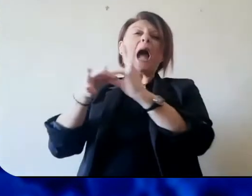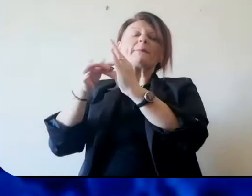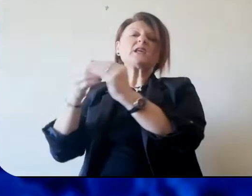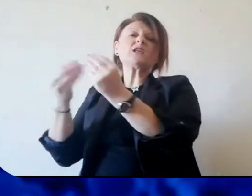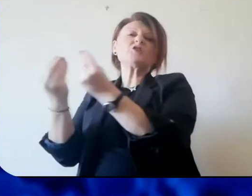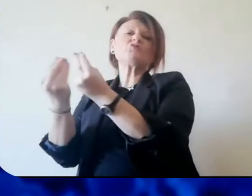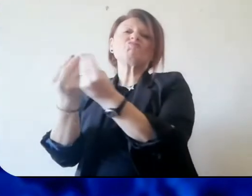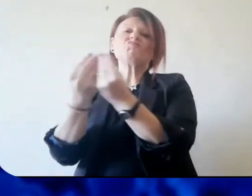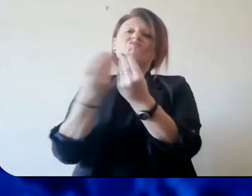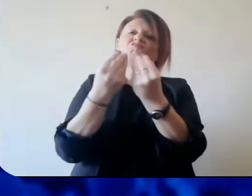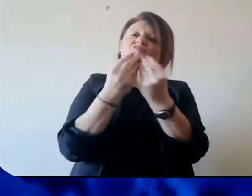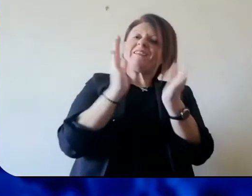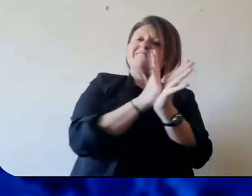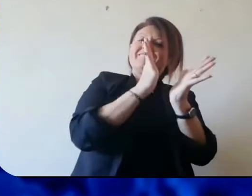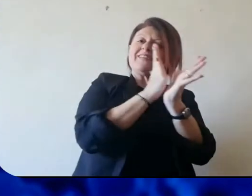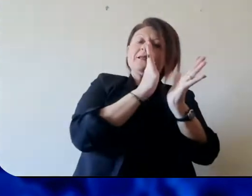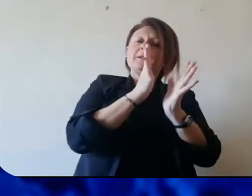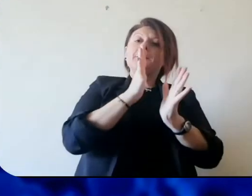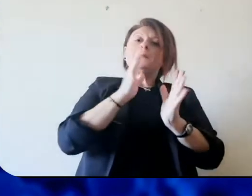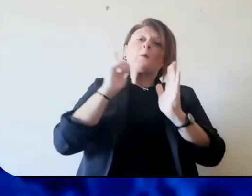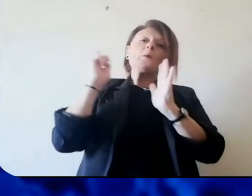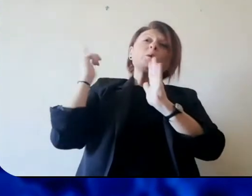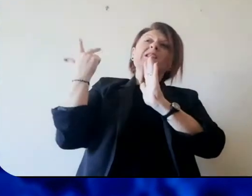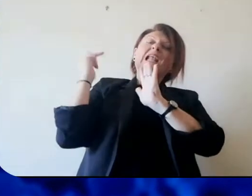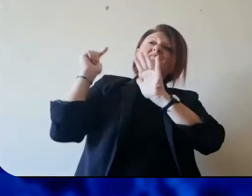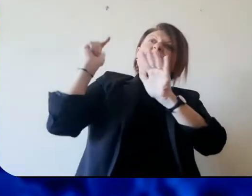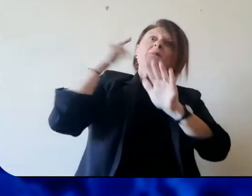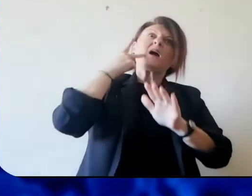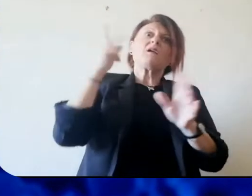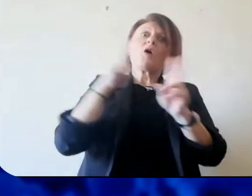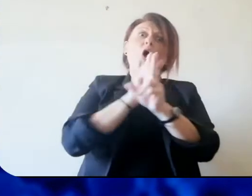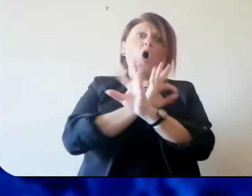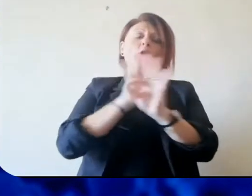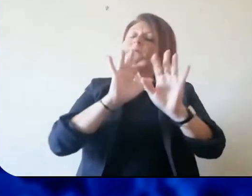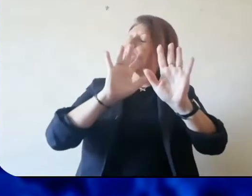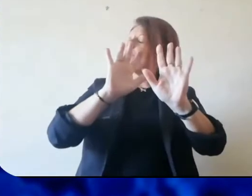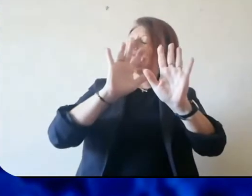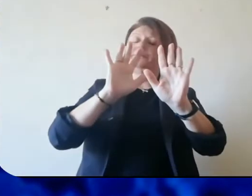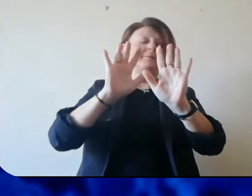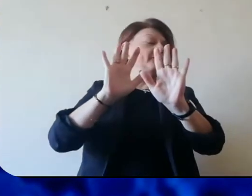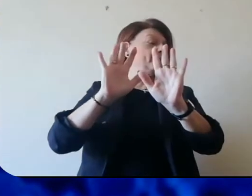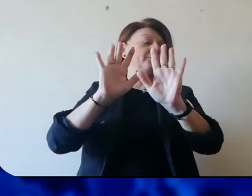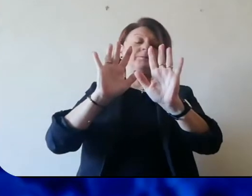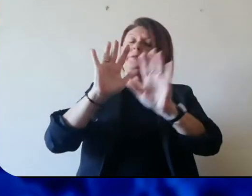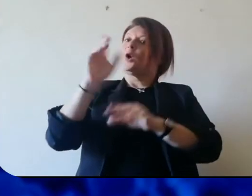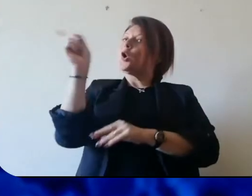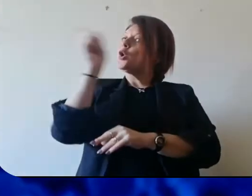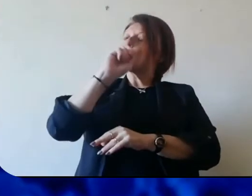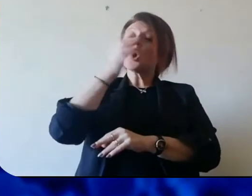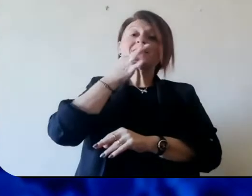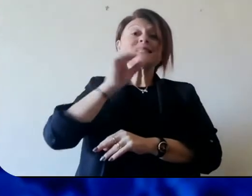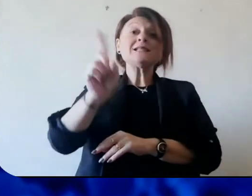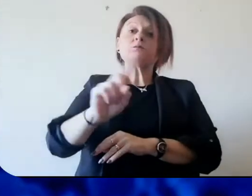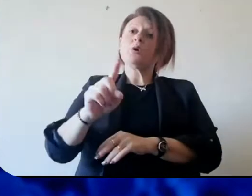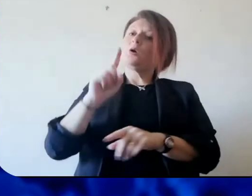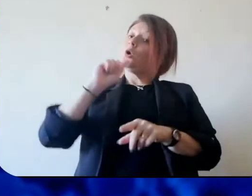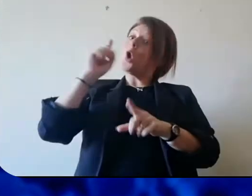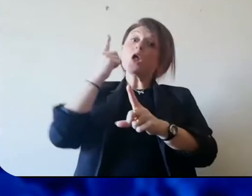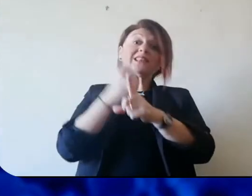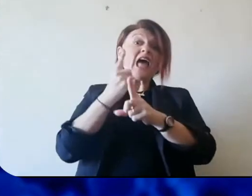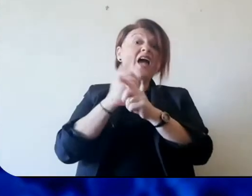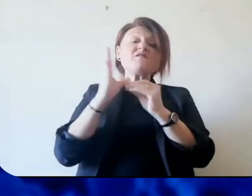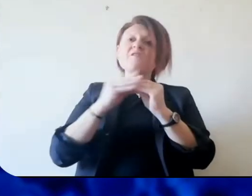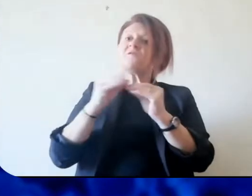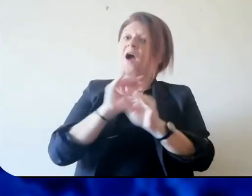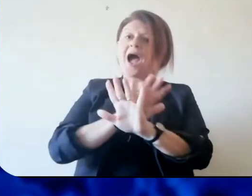momento insieme ai propri amici, visto che sono magari settimane che non si vedono. Non è possibile farlo. C'è stato detto che non